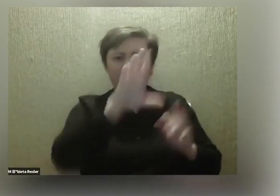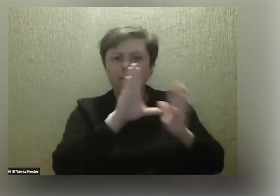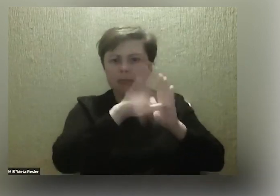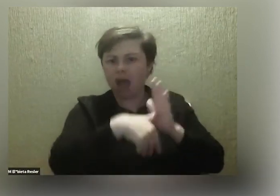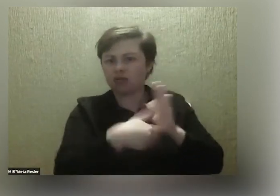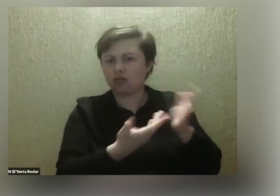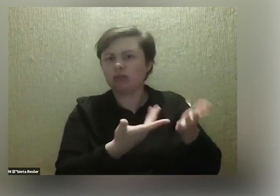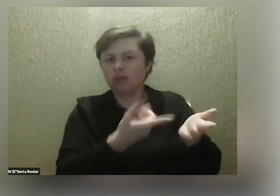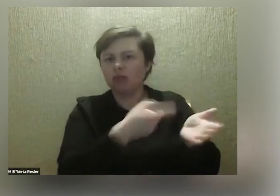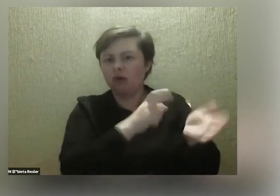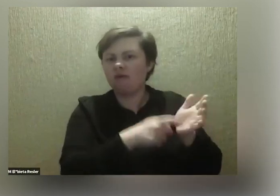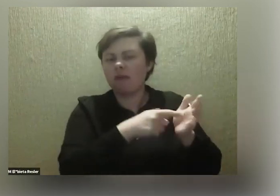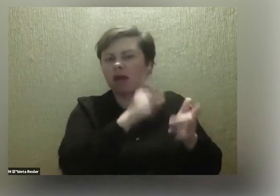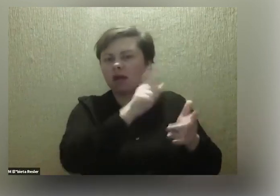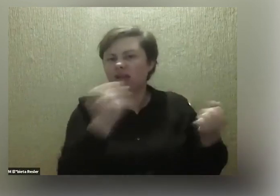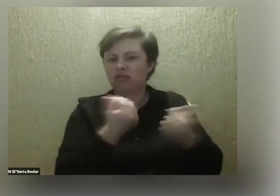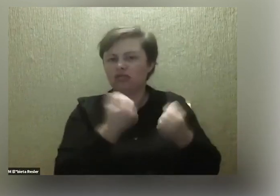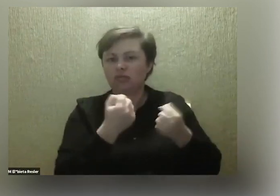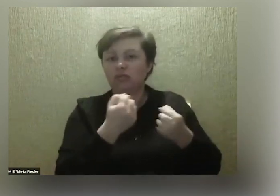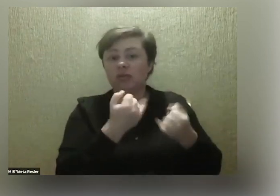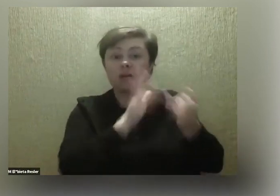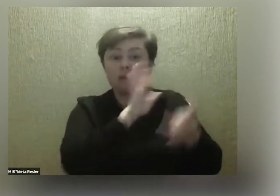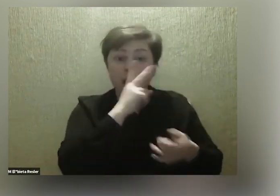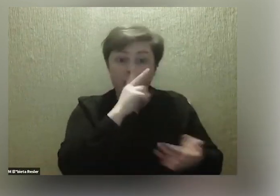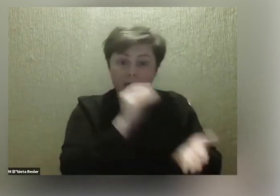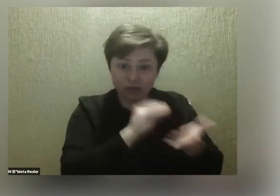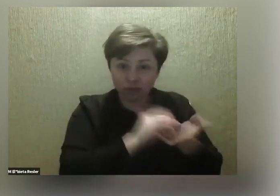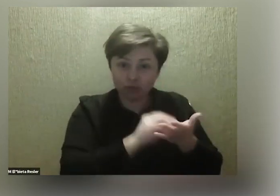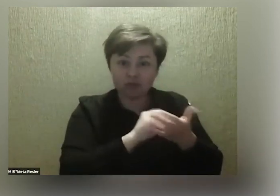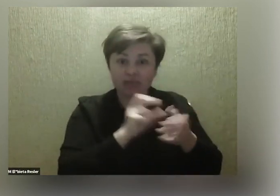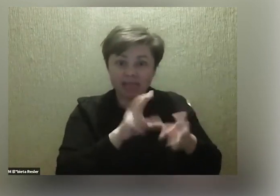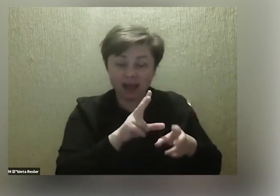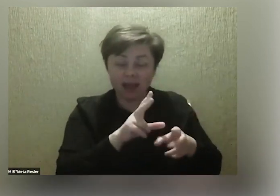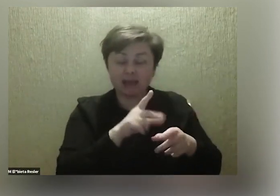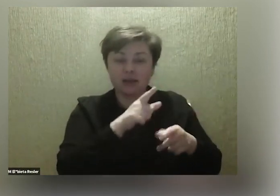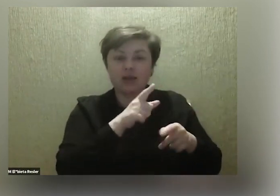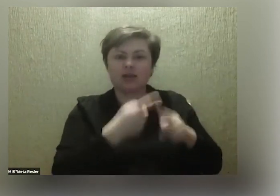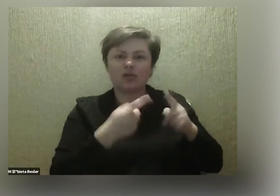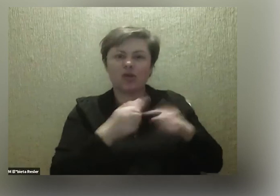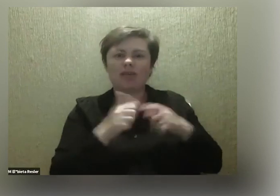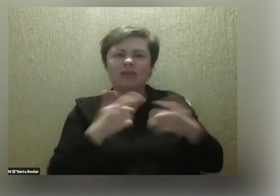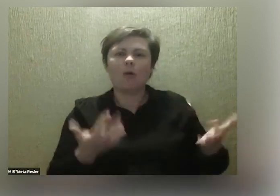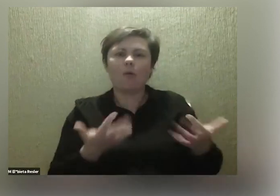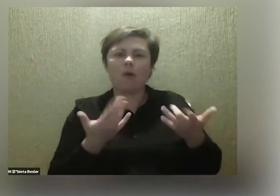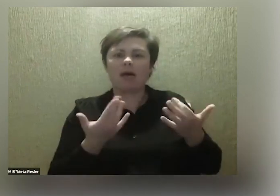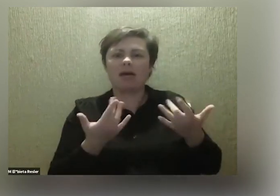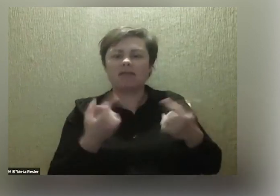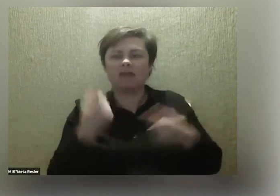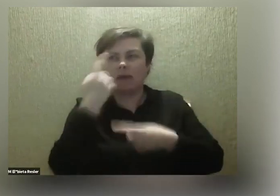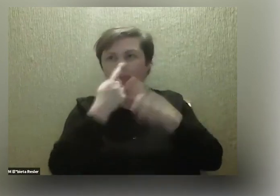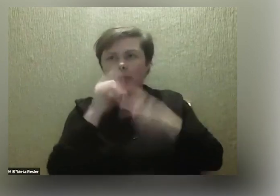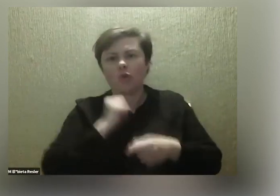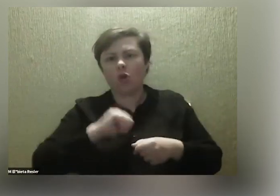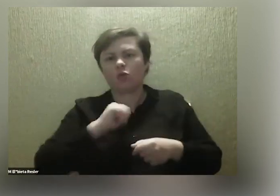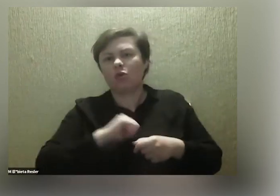wymaga siły. Więc po takim doświadczeniu myślę, że trochę łatwiej jest pomyśleć o sobie,